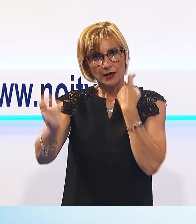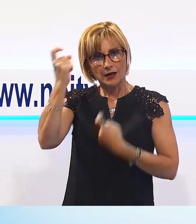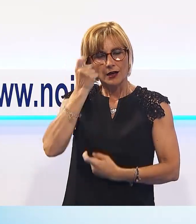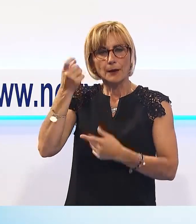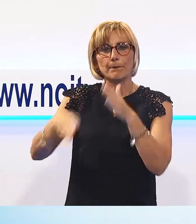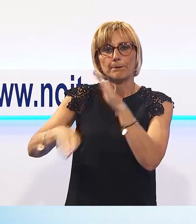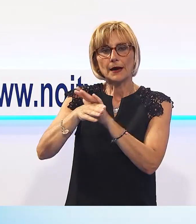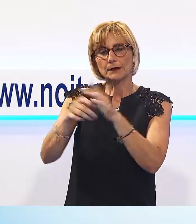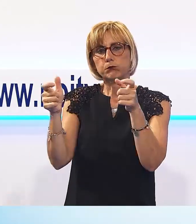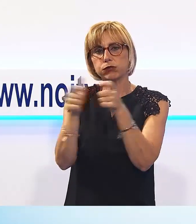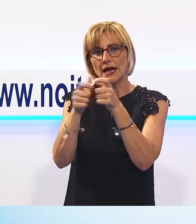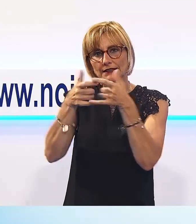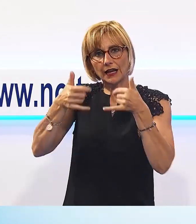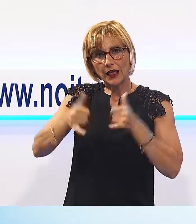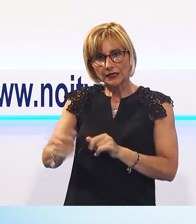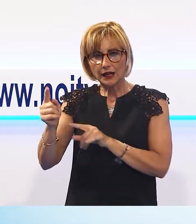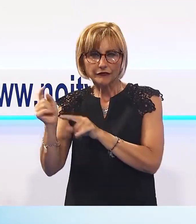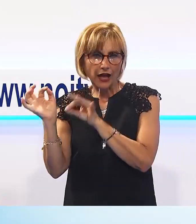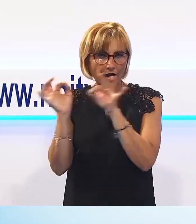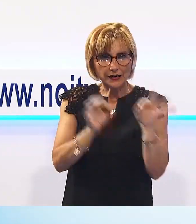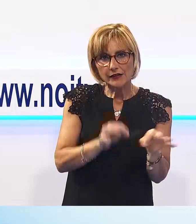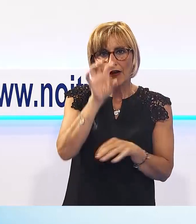May per raggiungere Villa Bottini in serata.